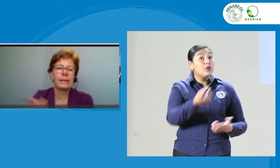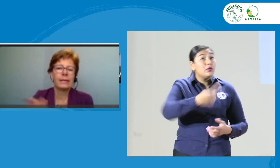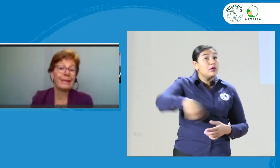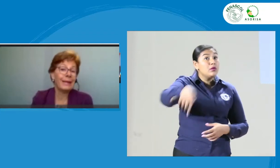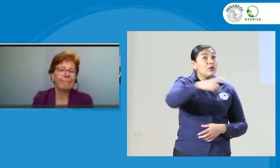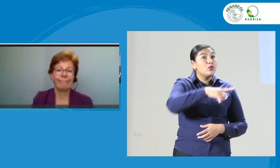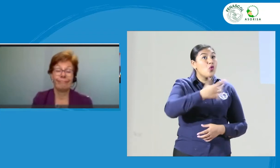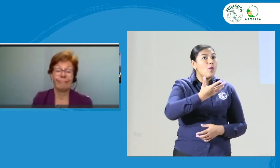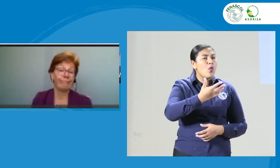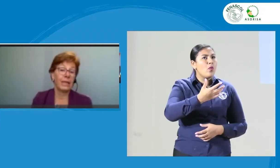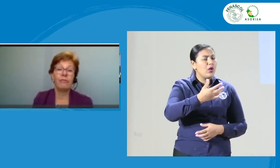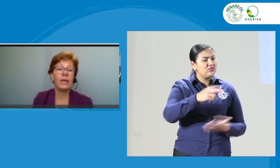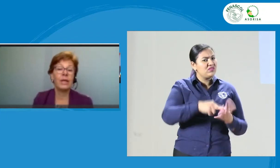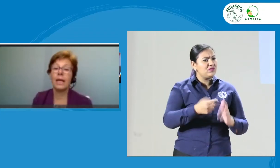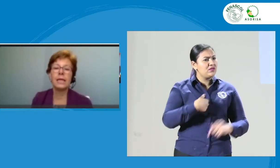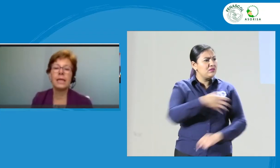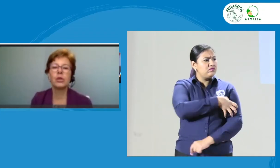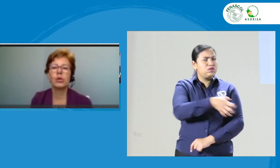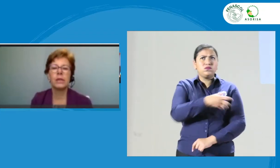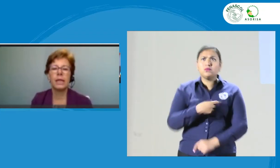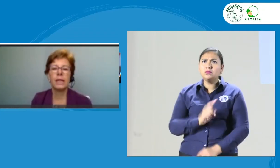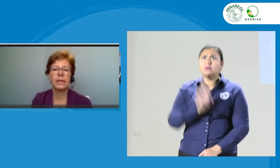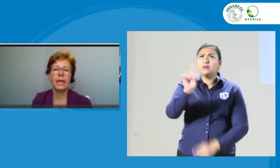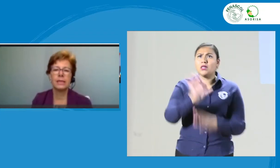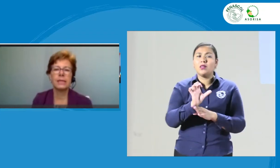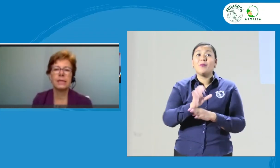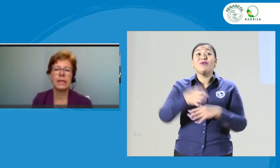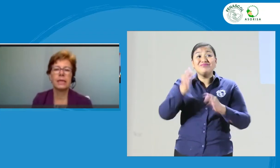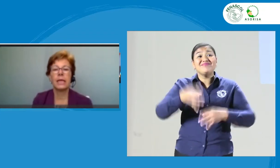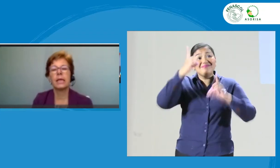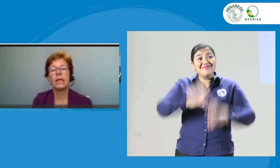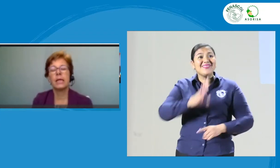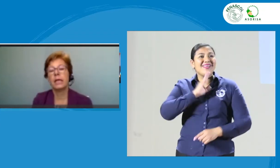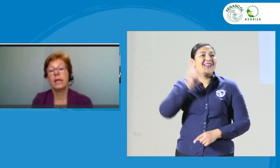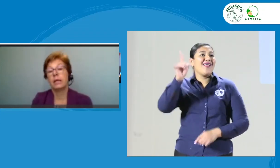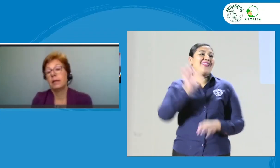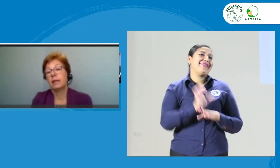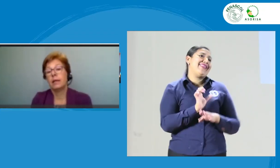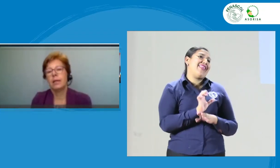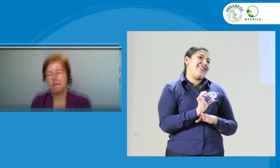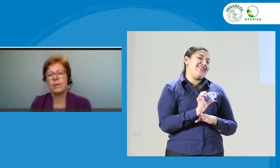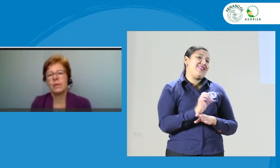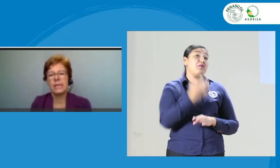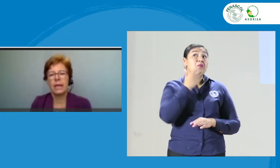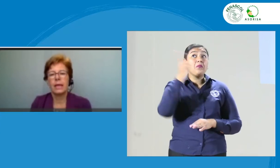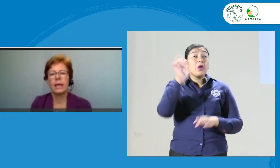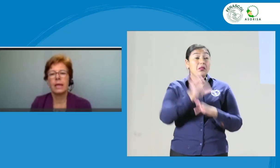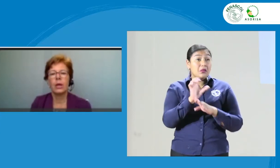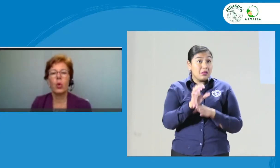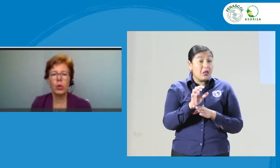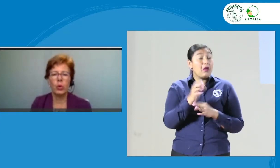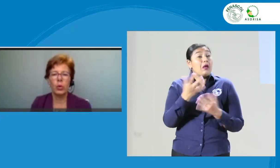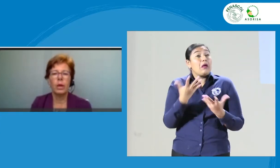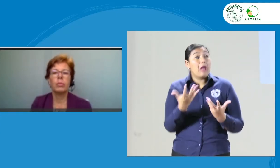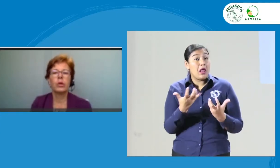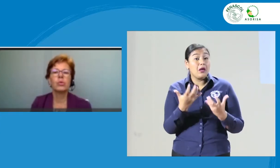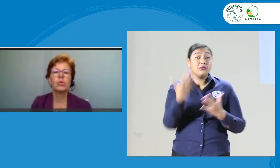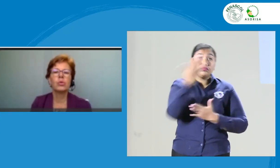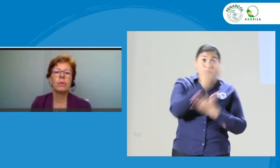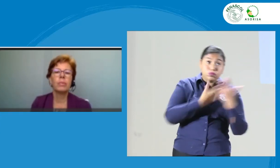sobre la entidad, al final la decisión es de la entidad, si la entidad quiere revisar o no. Por